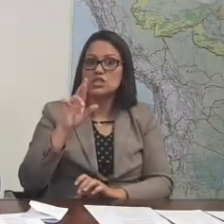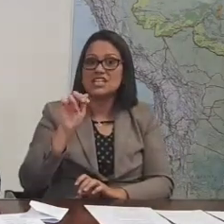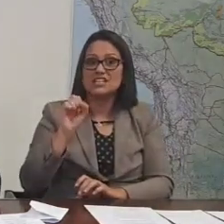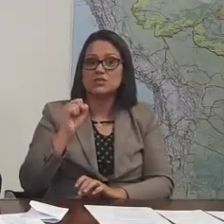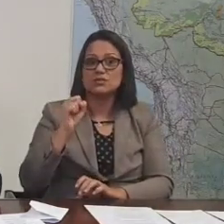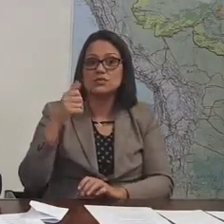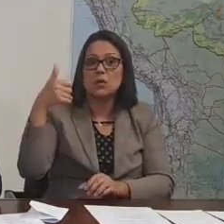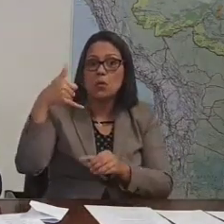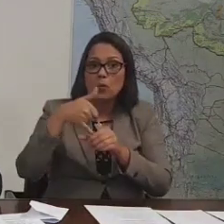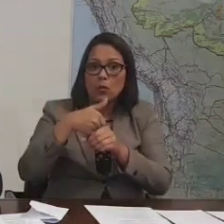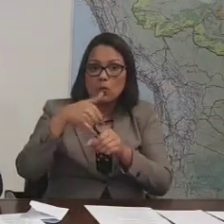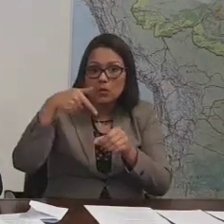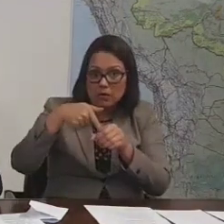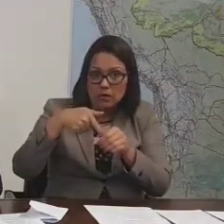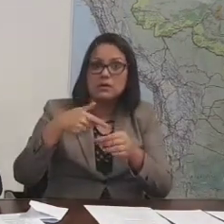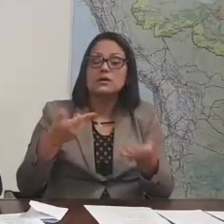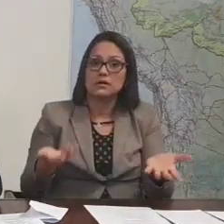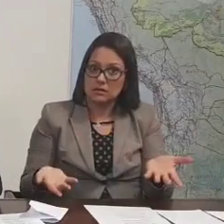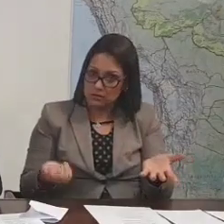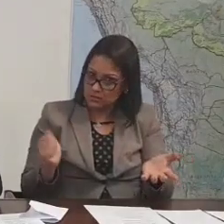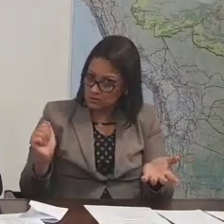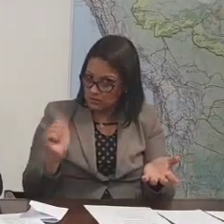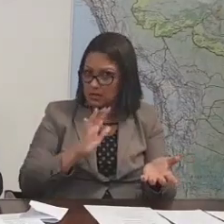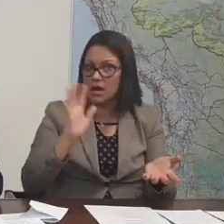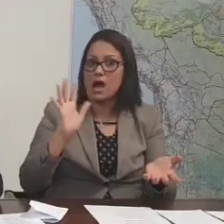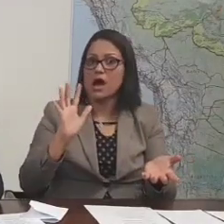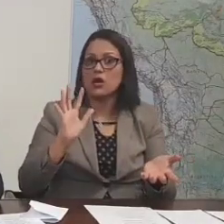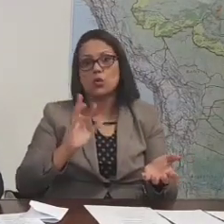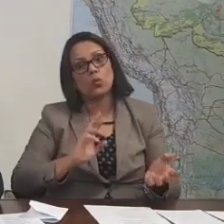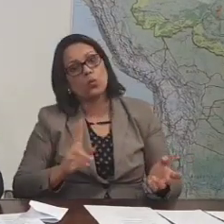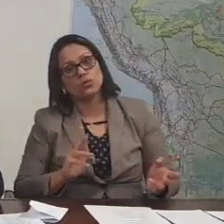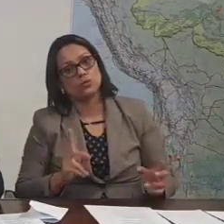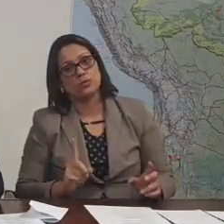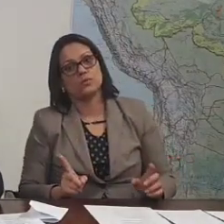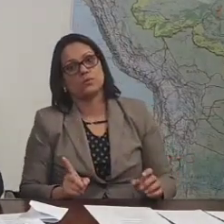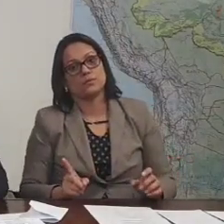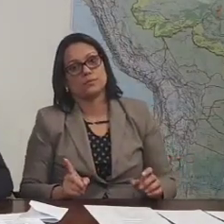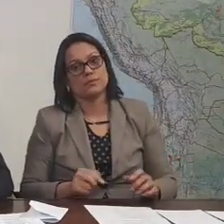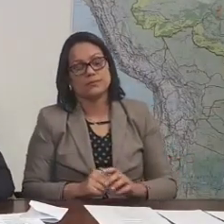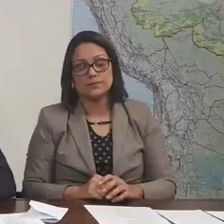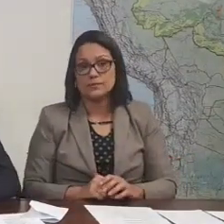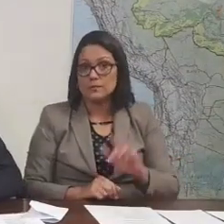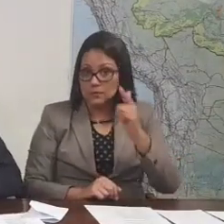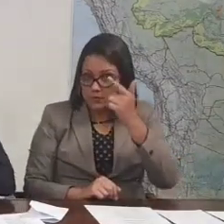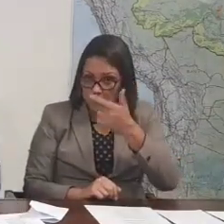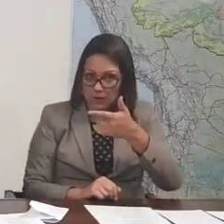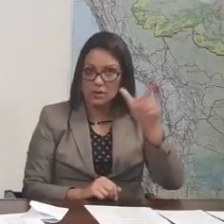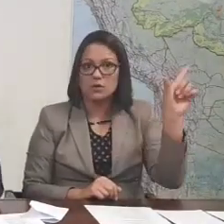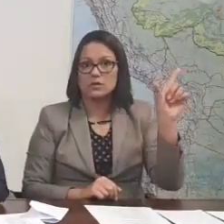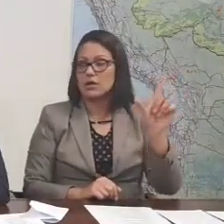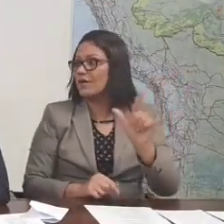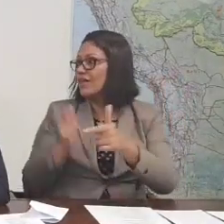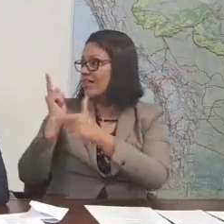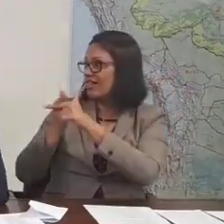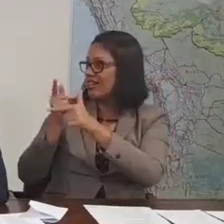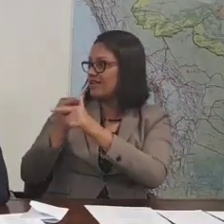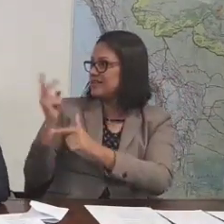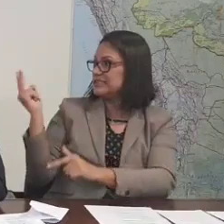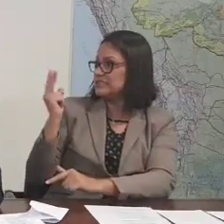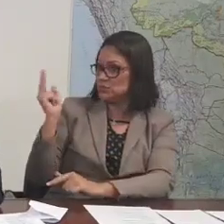E daí? Custa caro isso? ou não custa caro isso aí? E outra coisa, agora eu vou brigar com vocês duas.